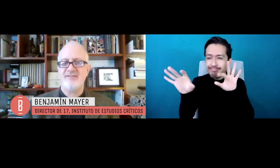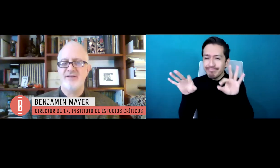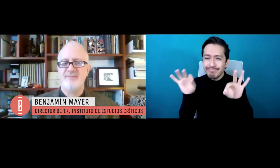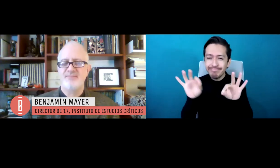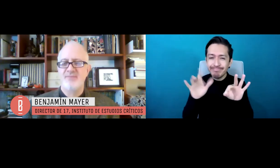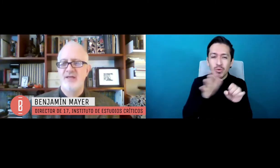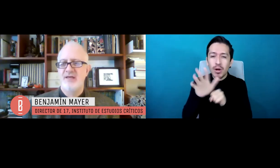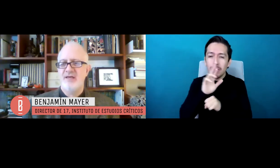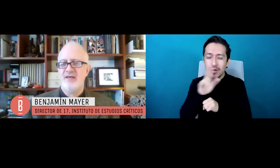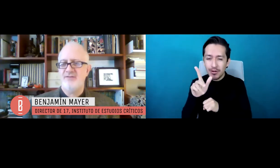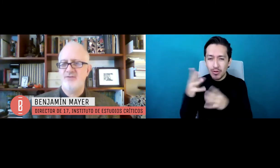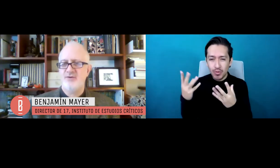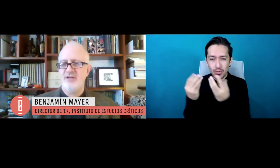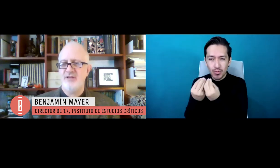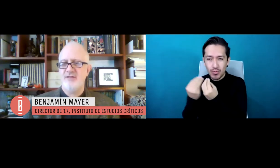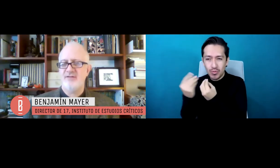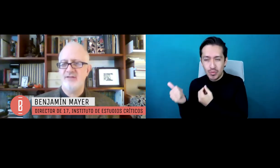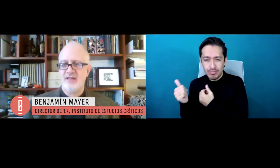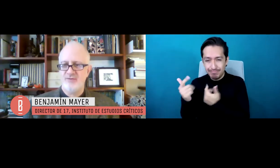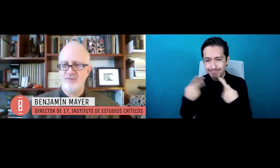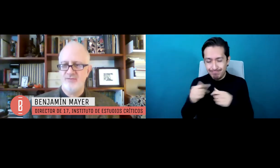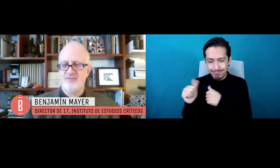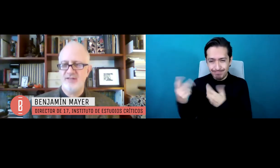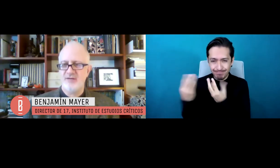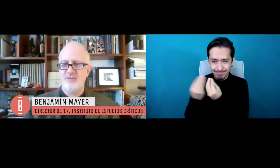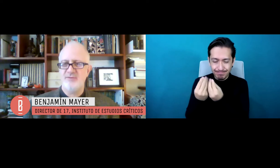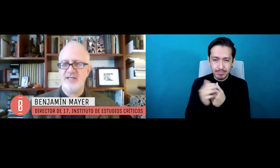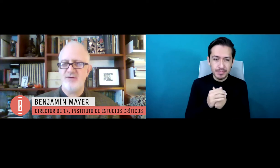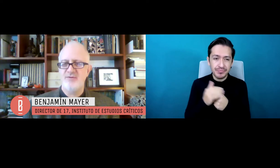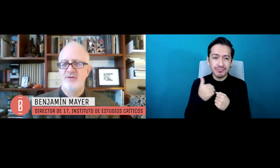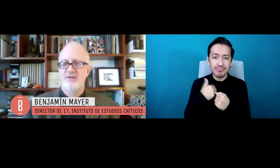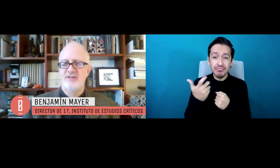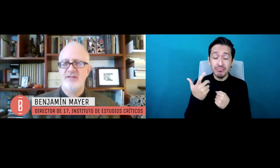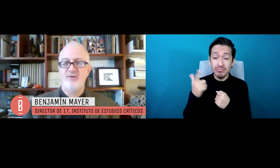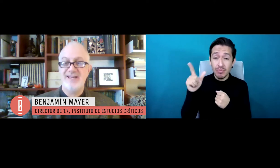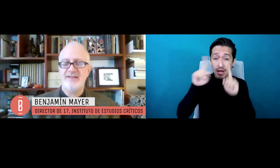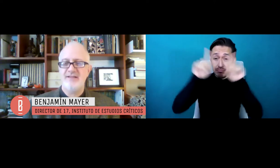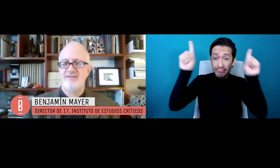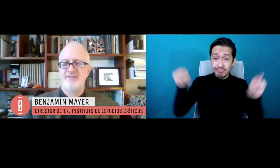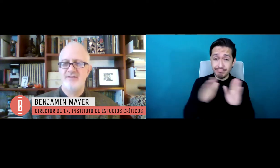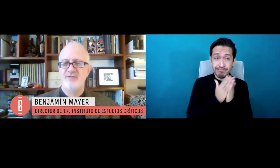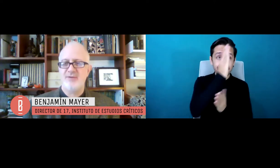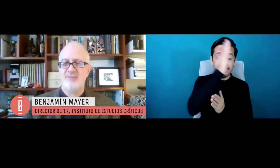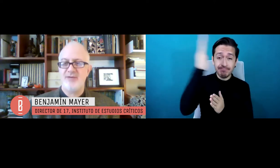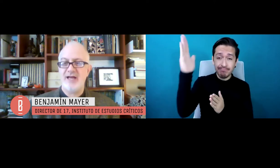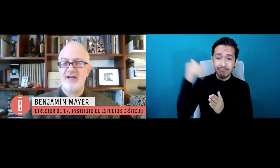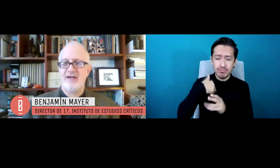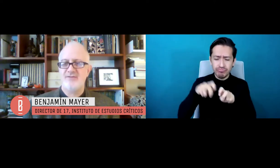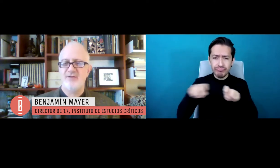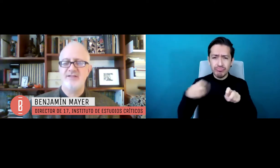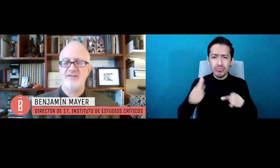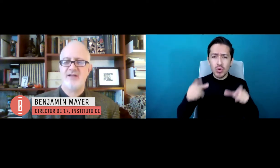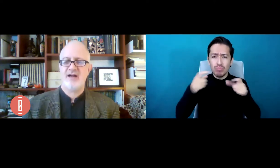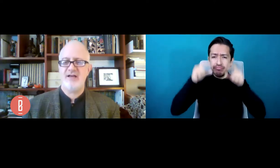Galarza. Estoy sentado frente a un librero, tengo lentes, tengo una barba blanca,